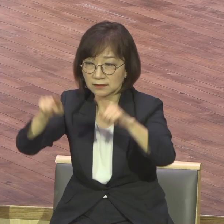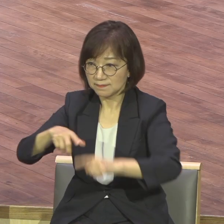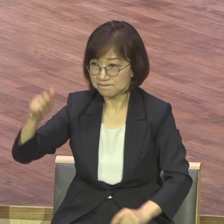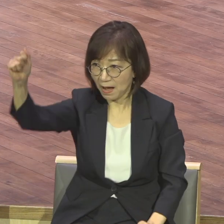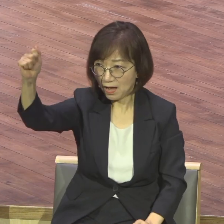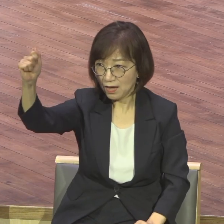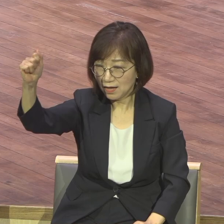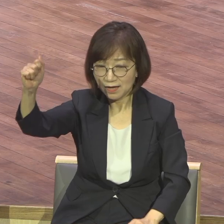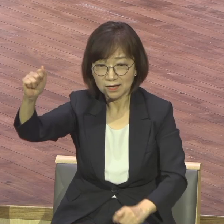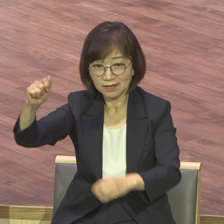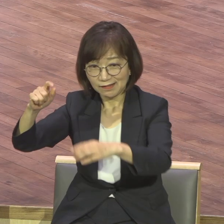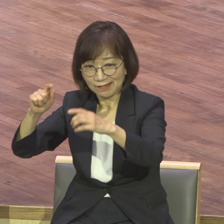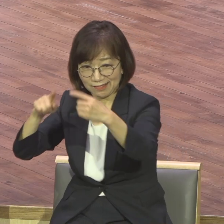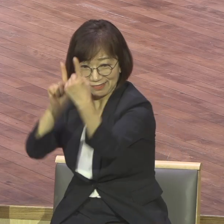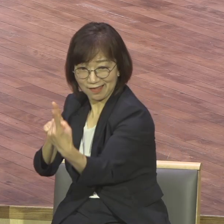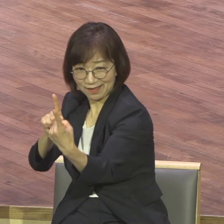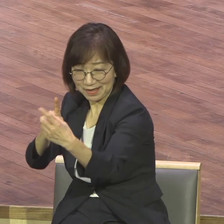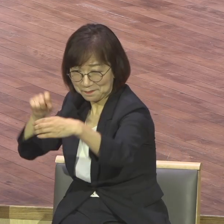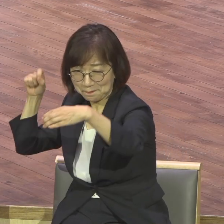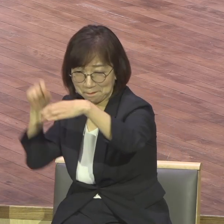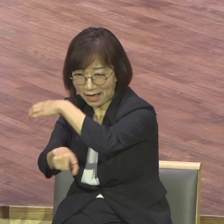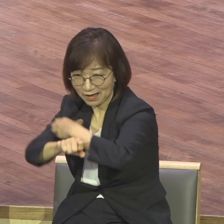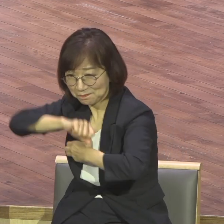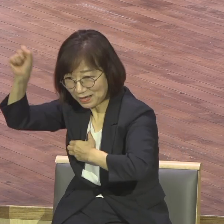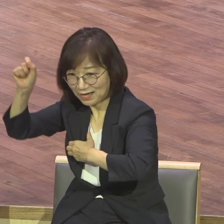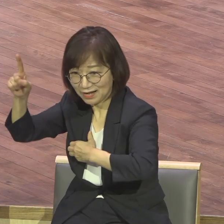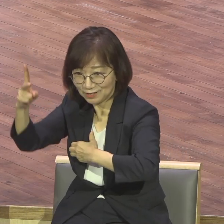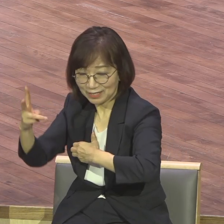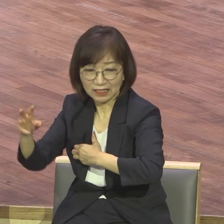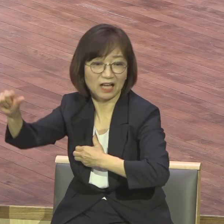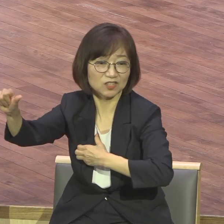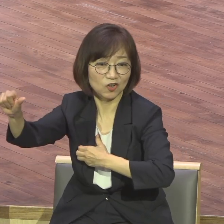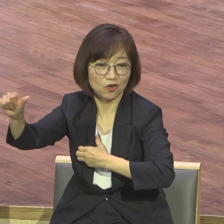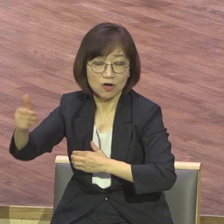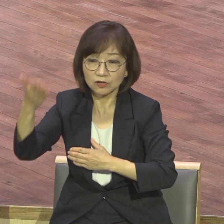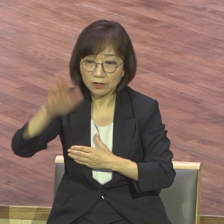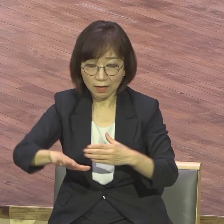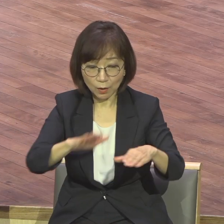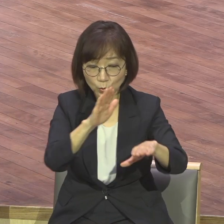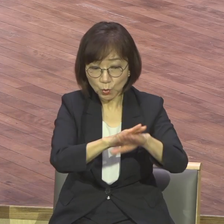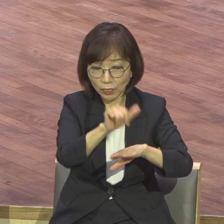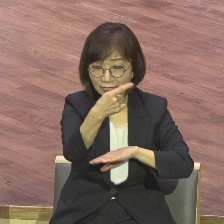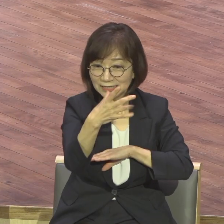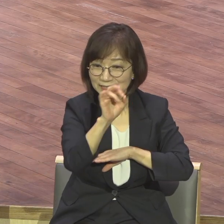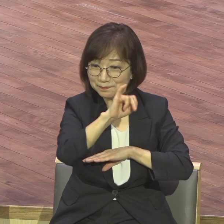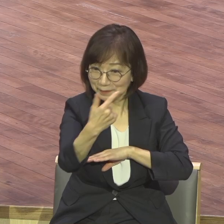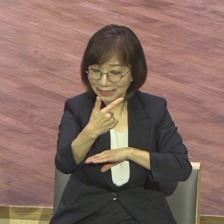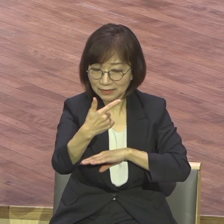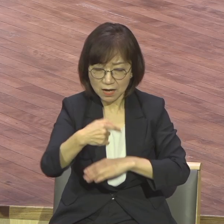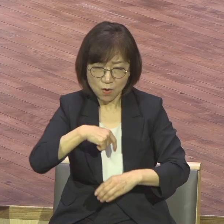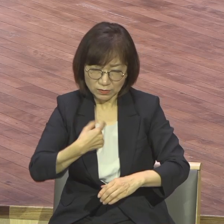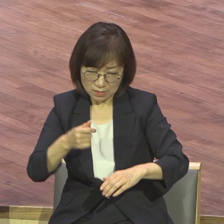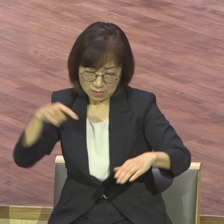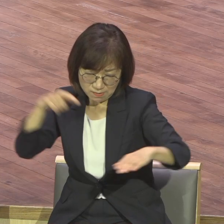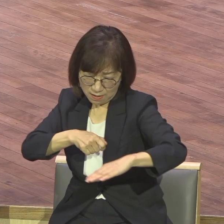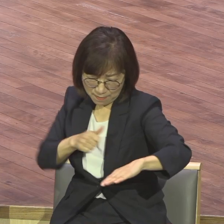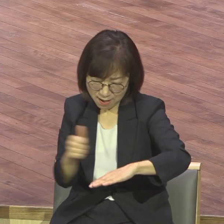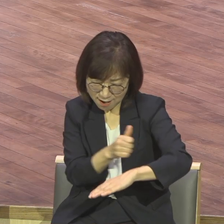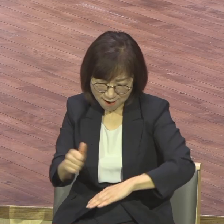그러니까 손흥민 선수는 전부 다 지심으로 제가 그냥 말로 필드골이에요 25골